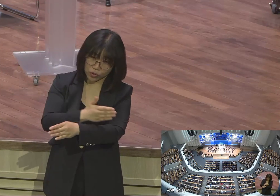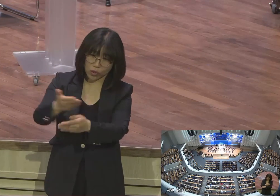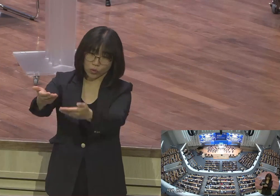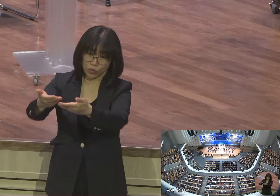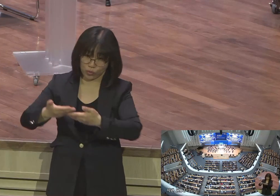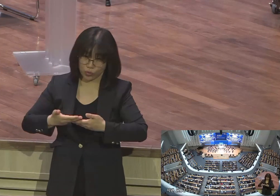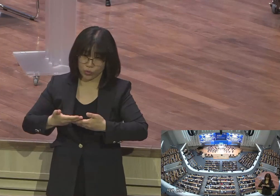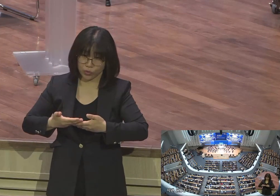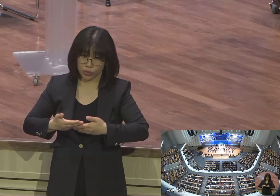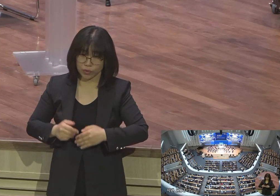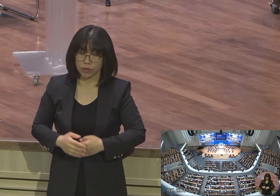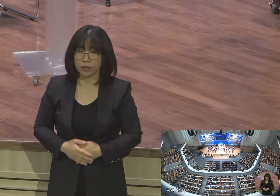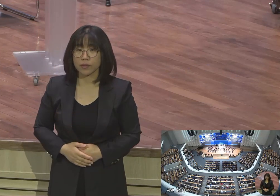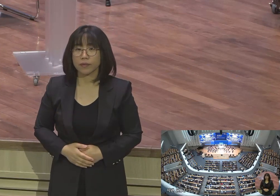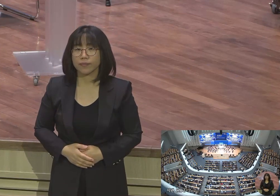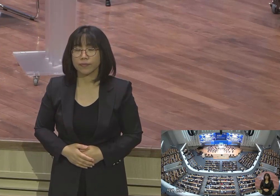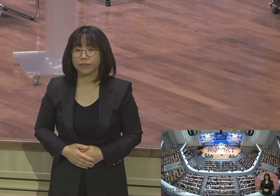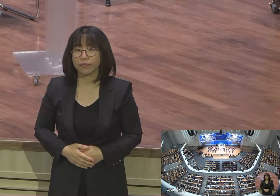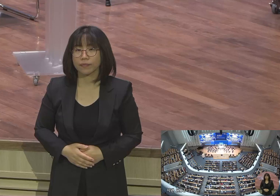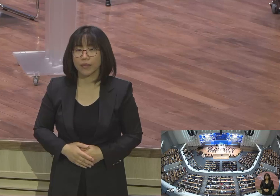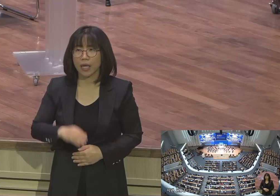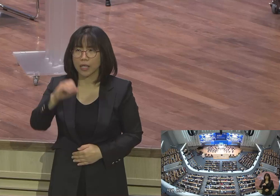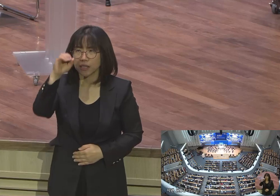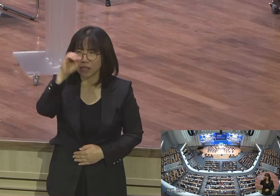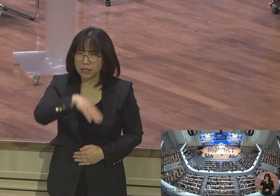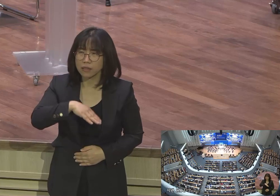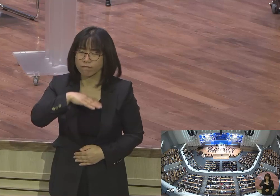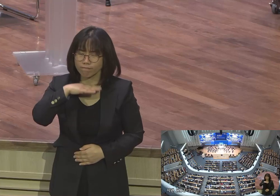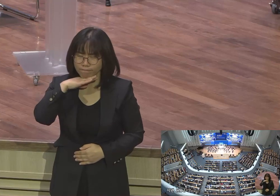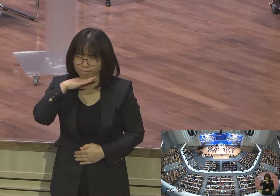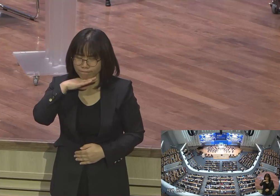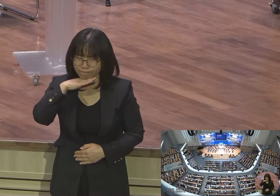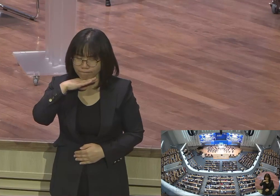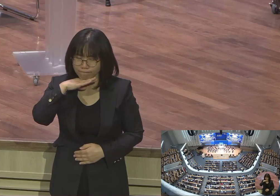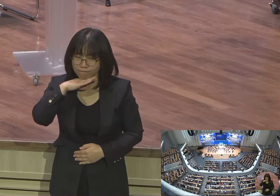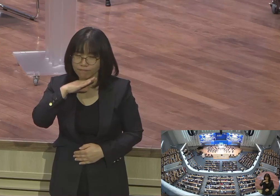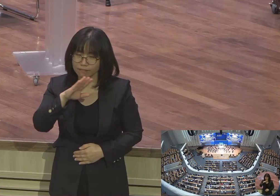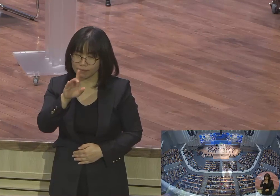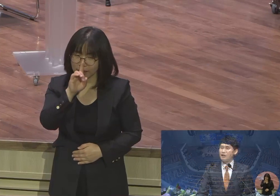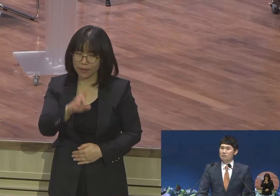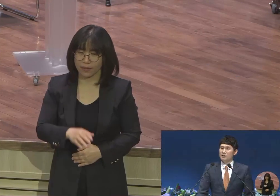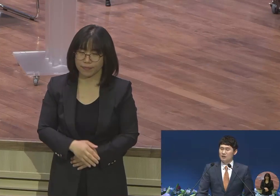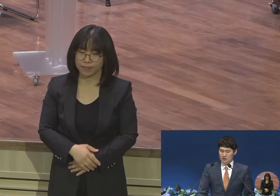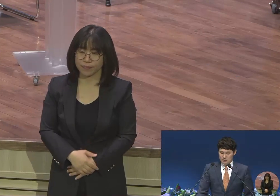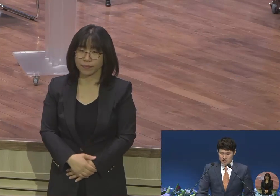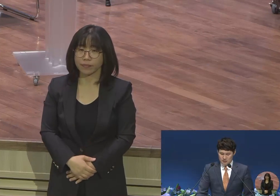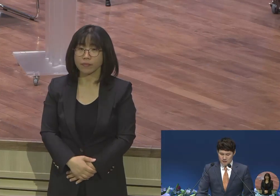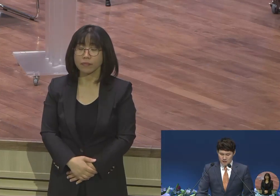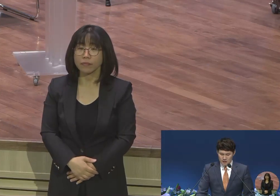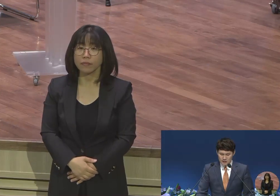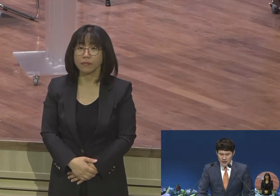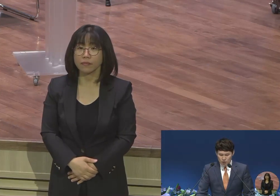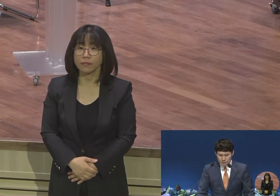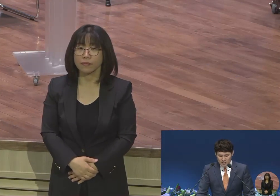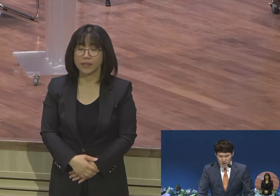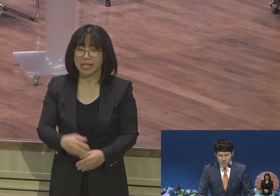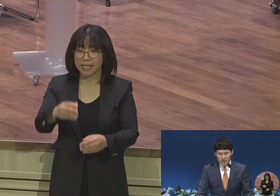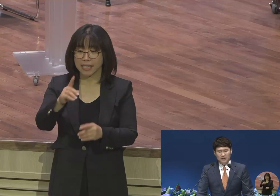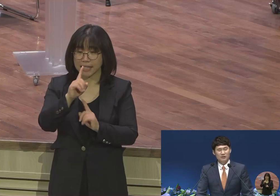그냥 무작정 언젠가는 되겠지 되어지겠지 그런 막연한 기다림이 아닙니다 2사 60장 22절에는